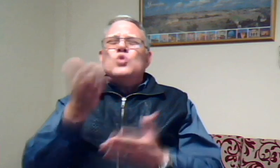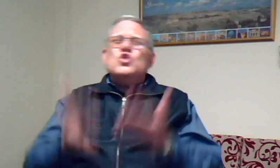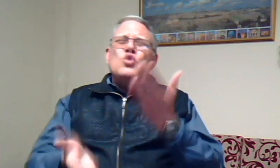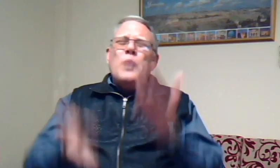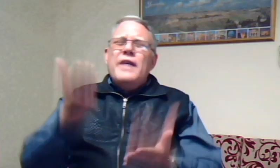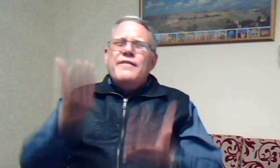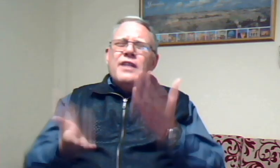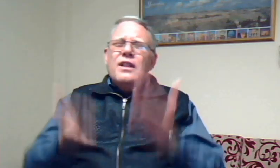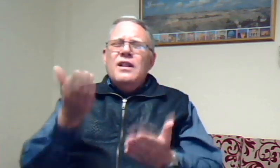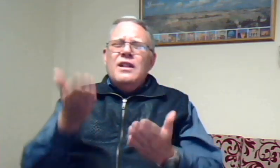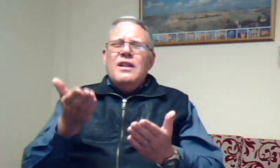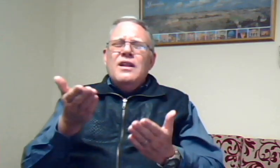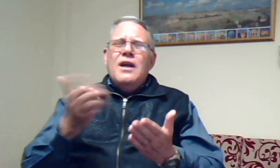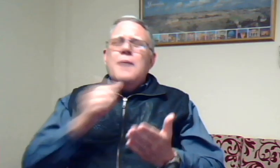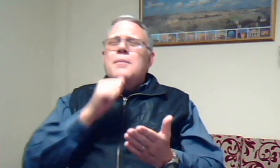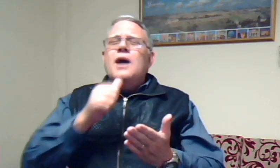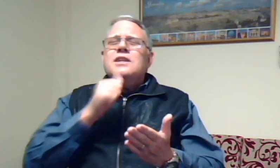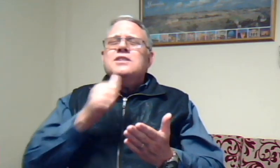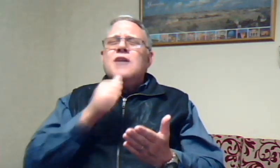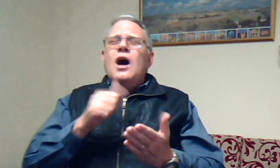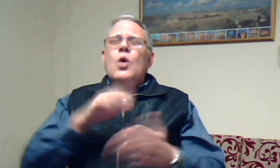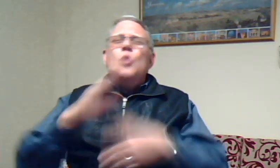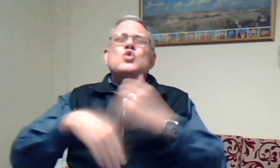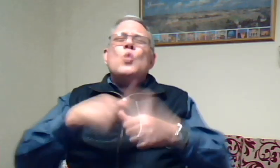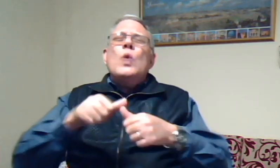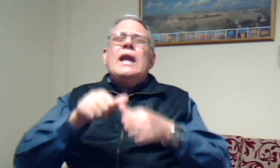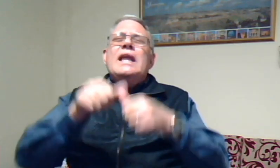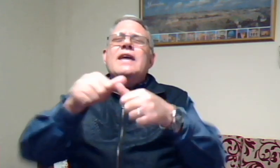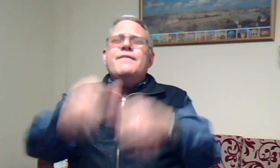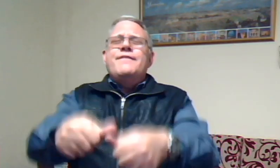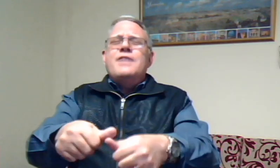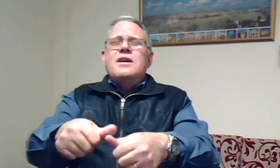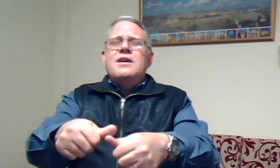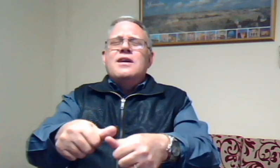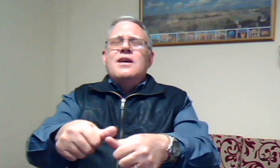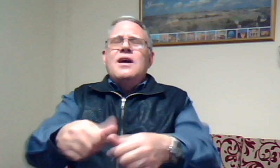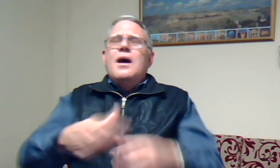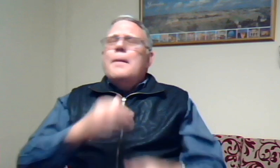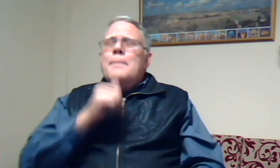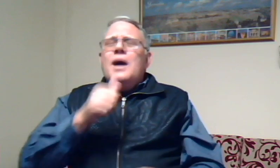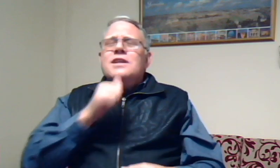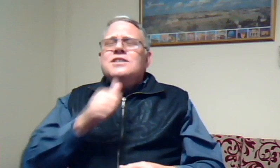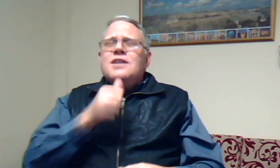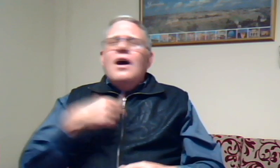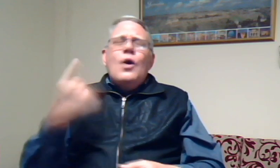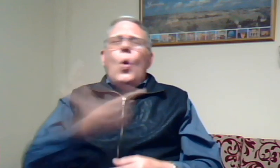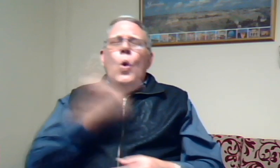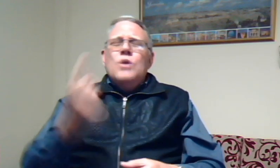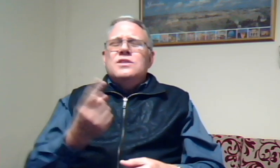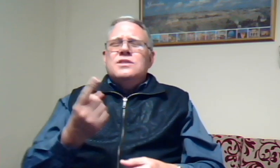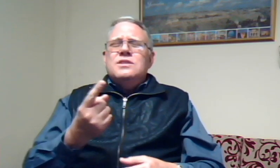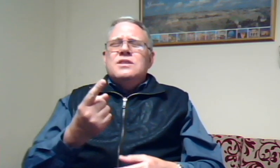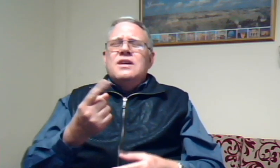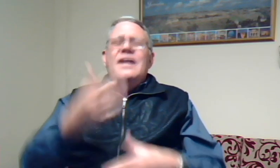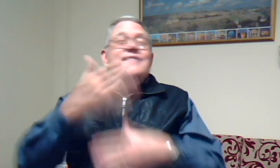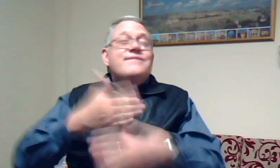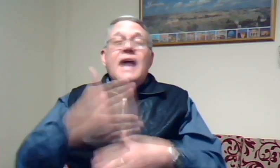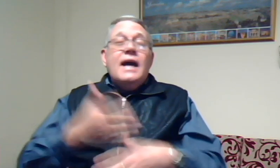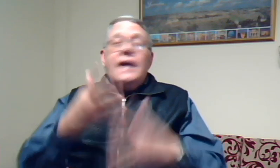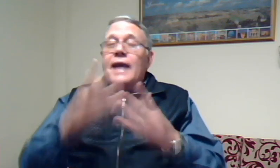twyfel, maak nie saak ons oorleef, maak nie saak ons, werk het